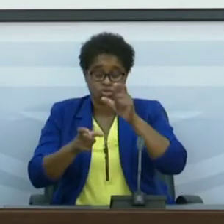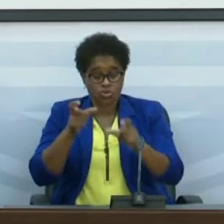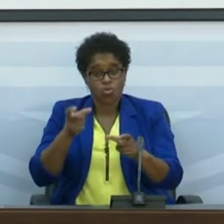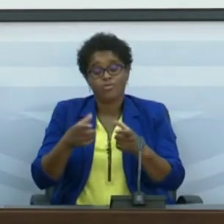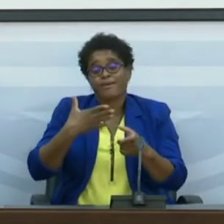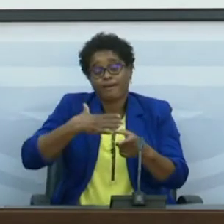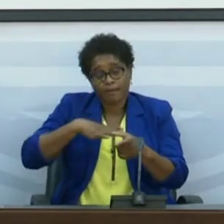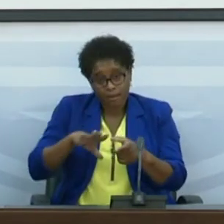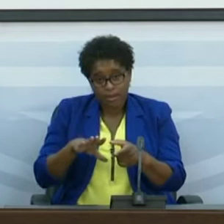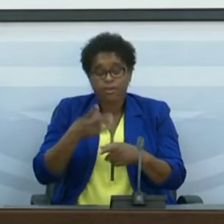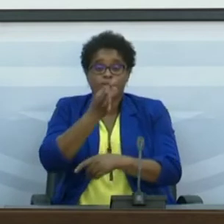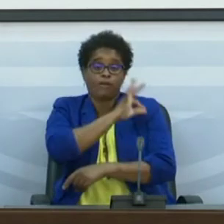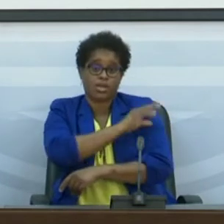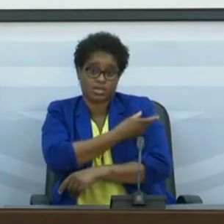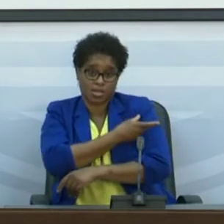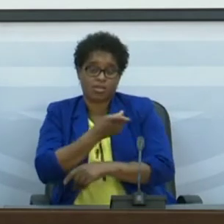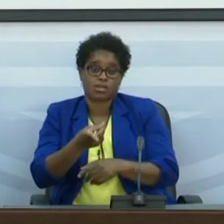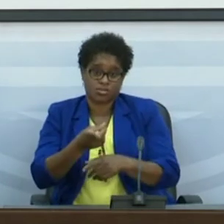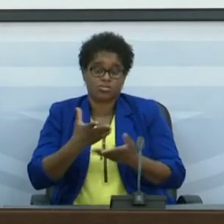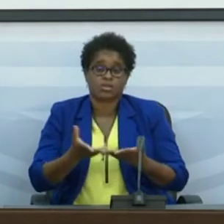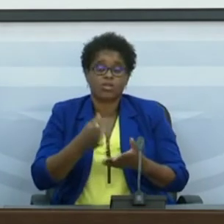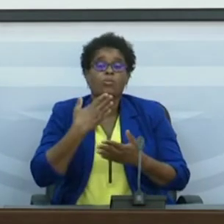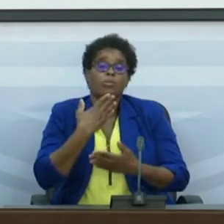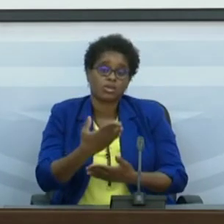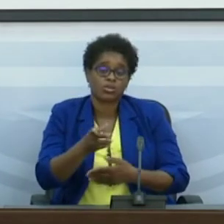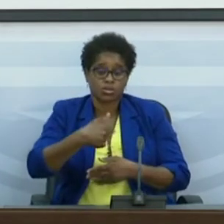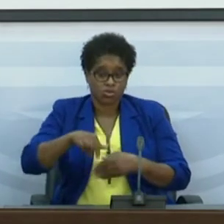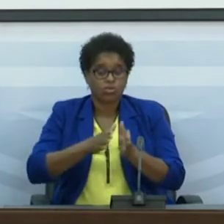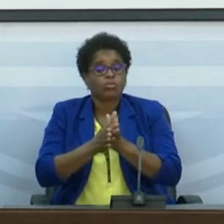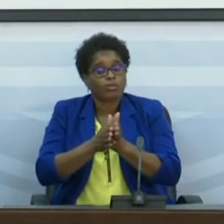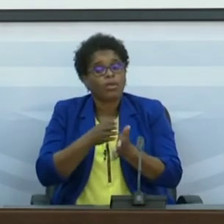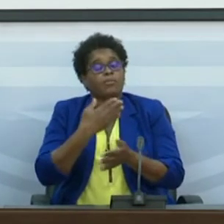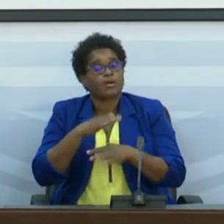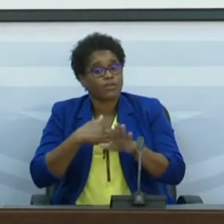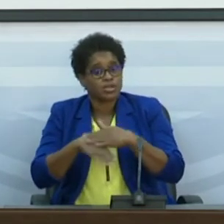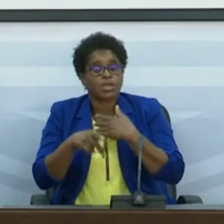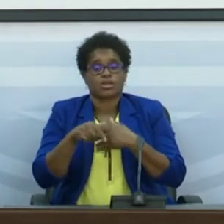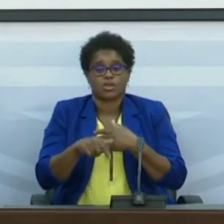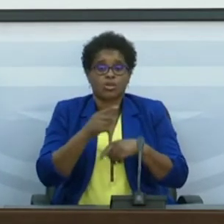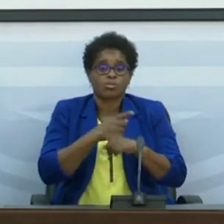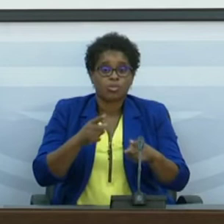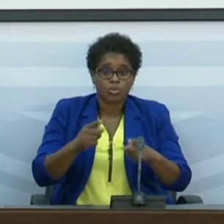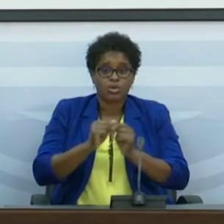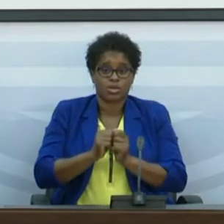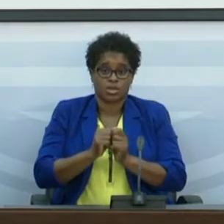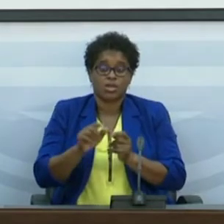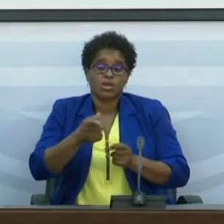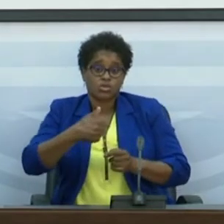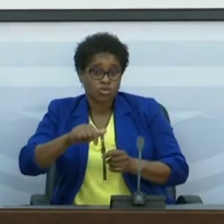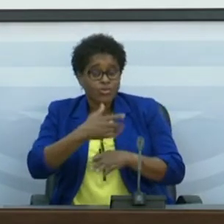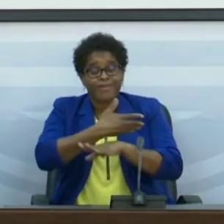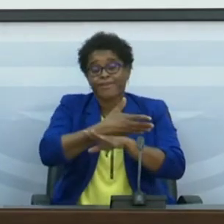queiram ser vacinadas. E é exatamente este apelo que nós aproveitamos para fazer aqui, porque, se não, nós vamos